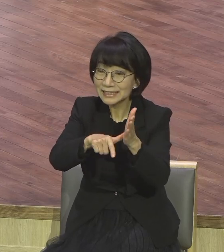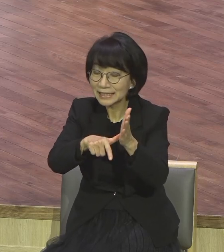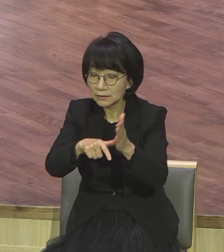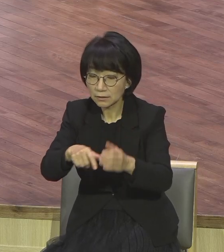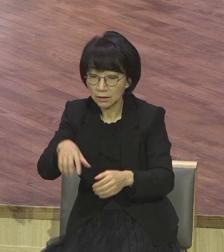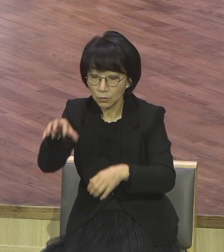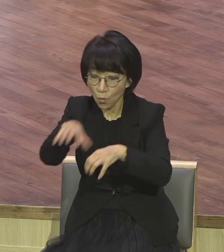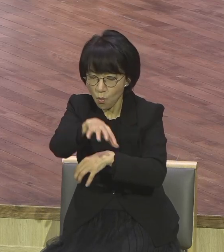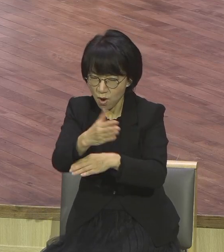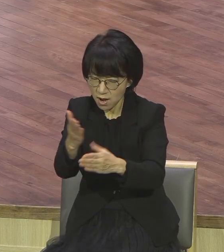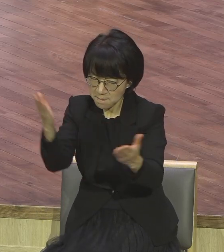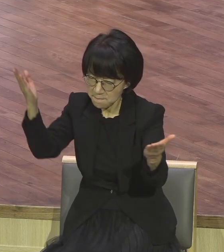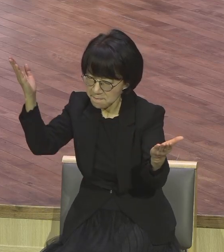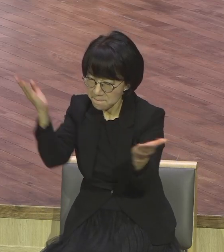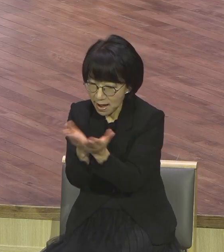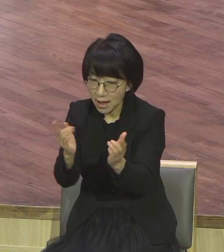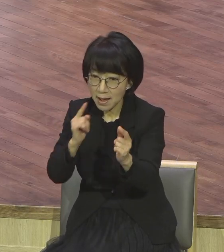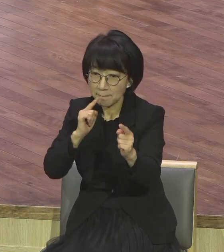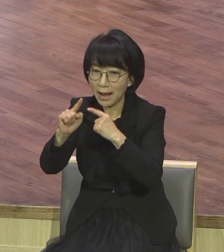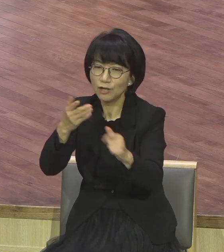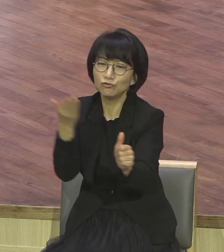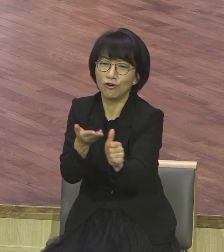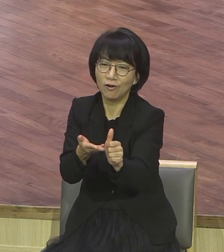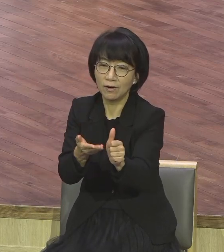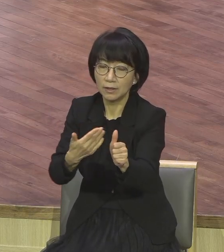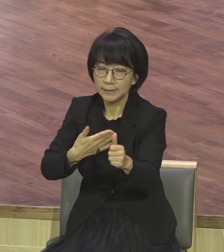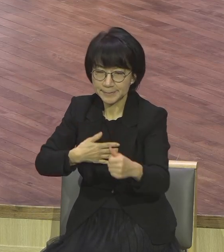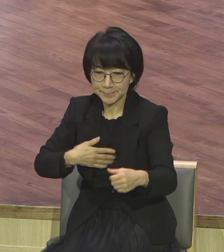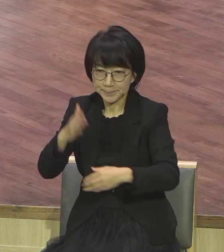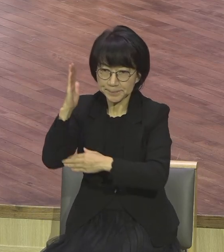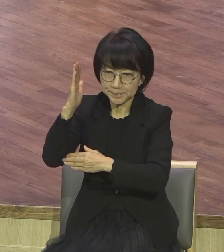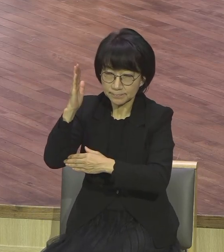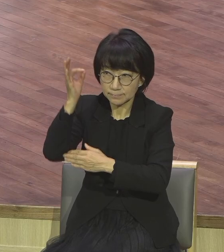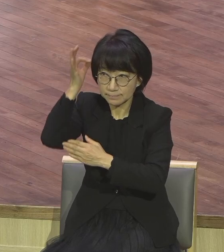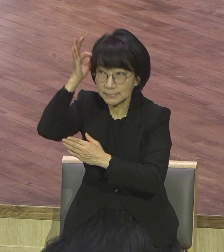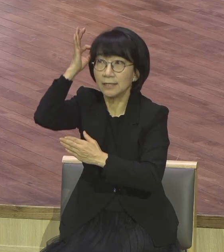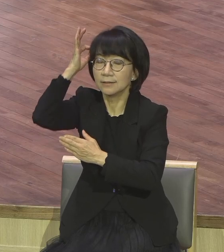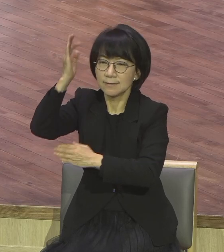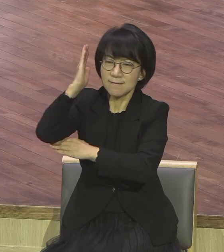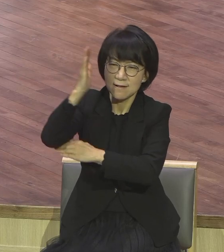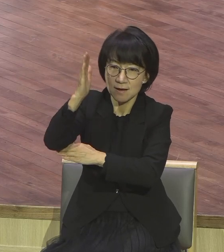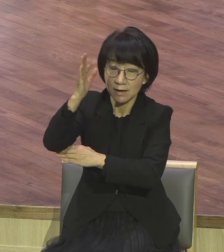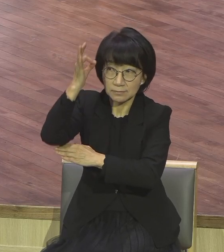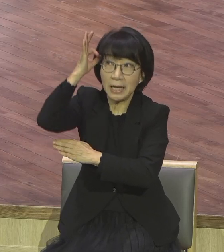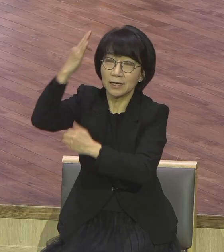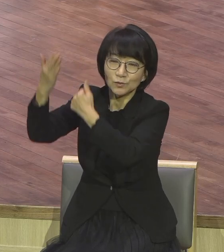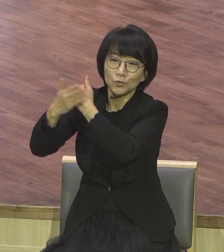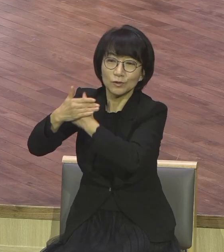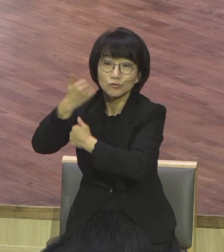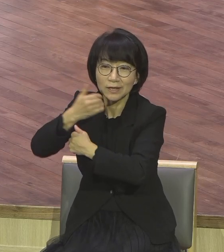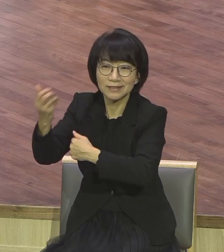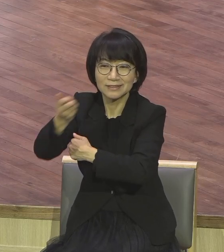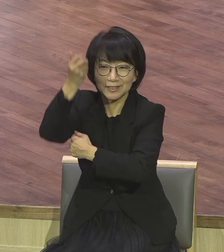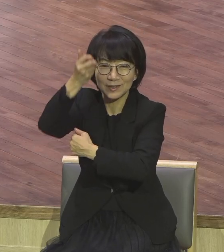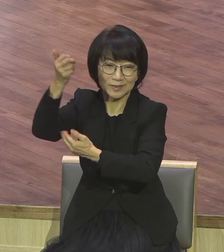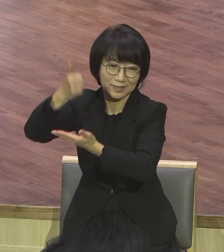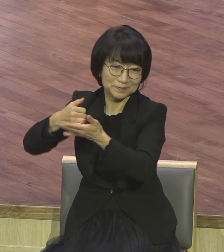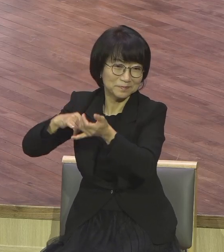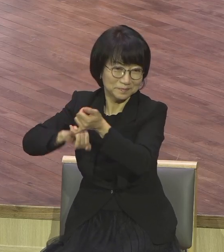너희에게 생각나게 해주겠다 그러니까 하나님 앞에서 여러분이 다른